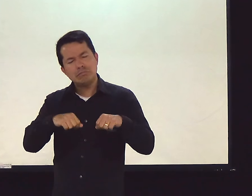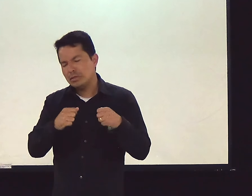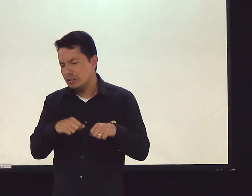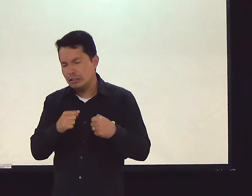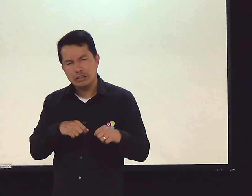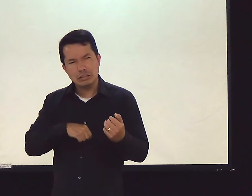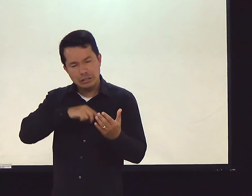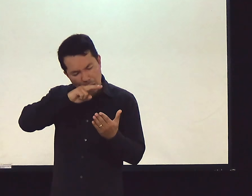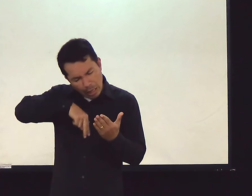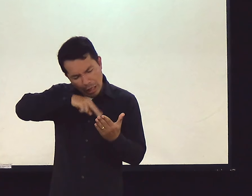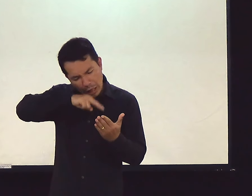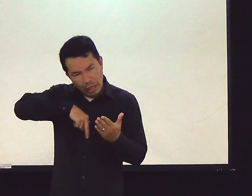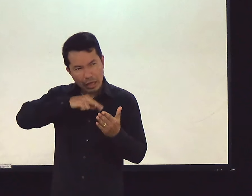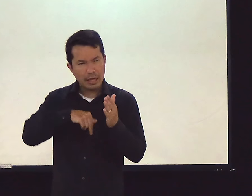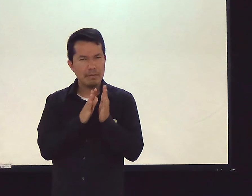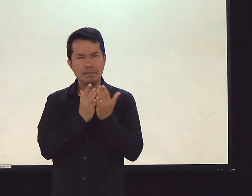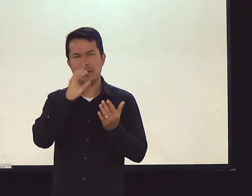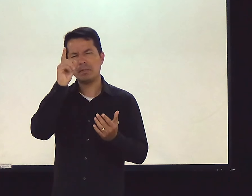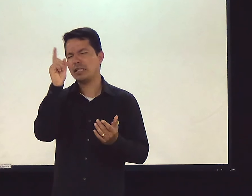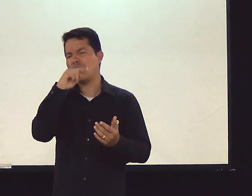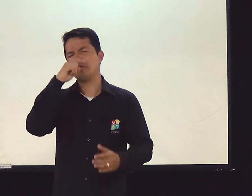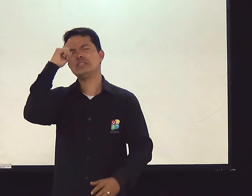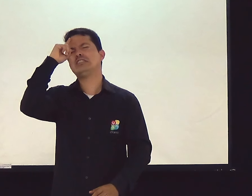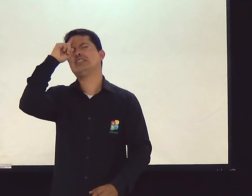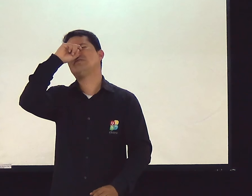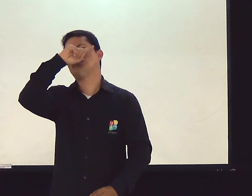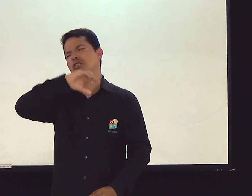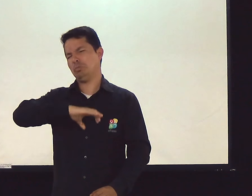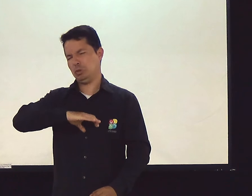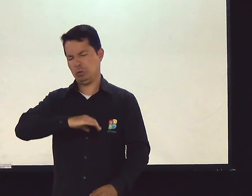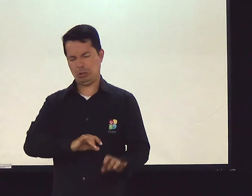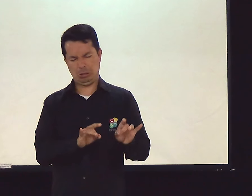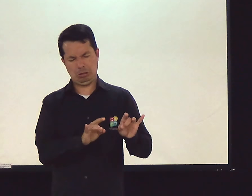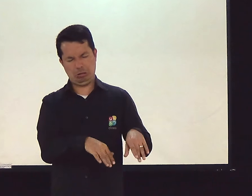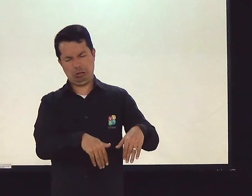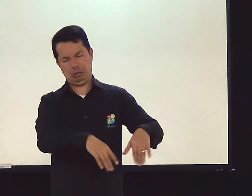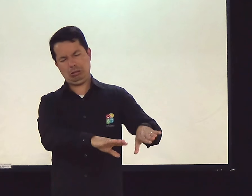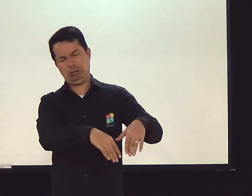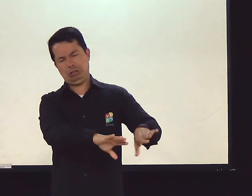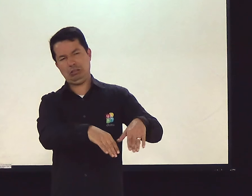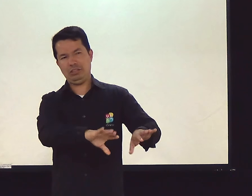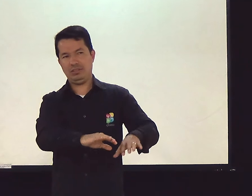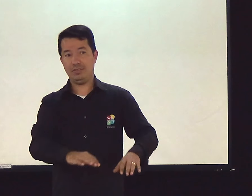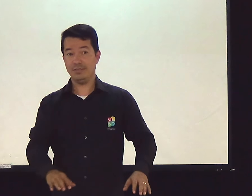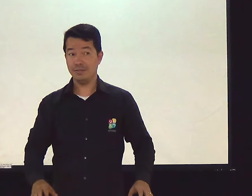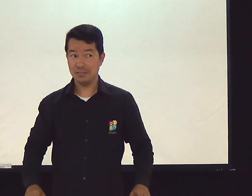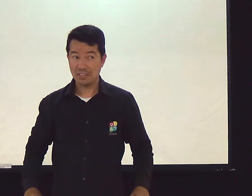Não precisa. Não precisa ler a Bíblia. Não precisa. Porque em português, não estou entendendo nada mesmo.